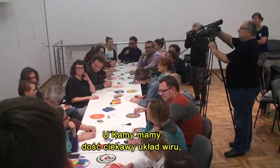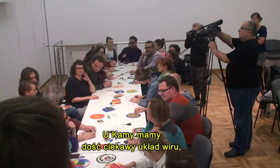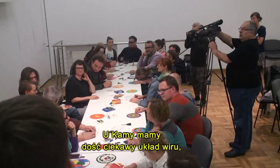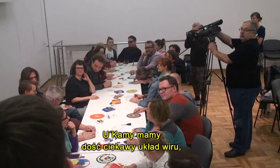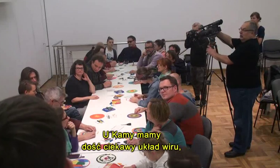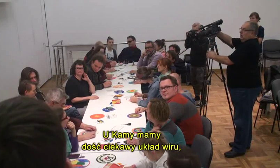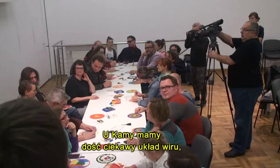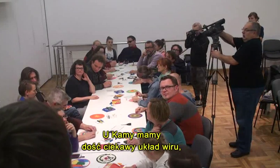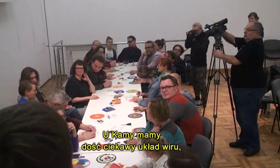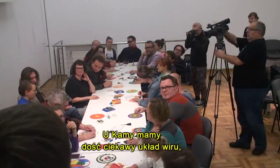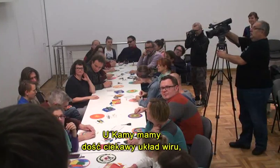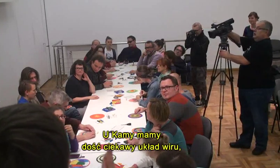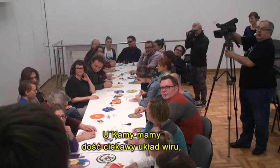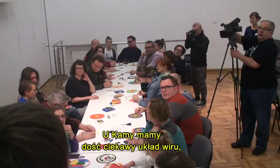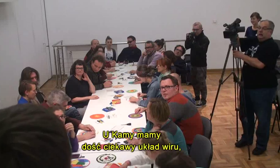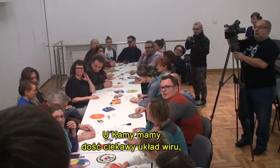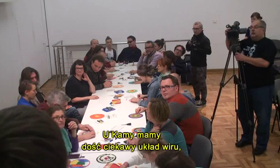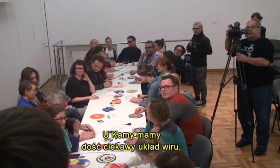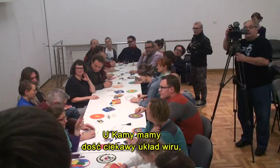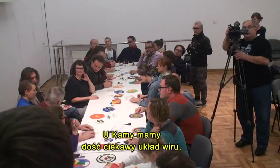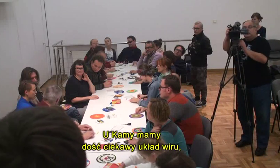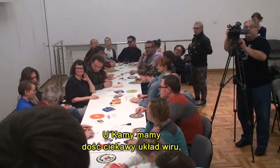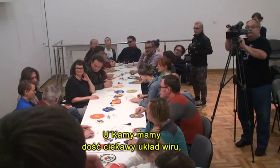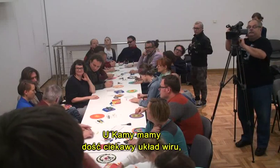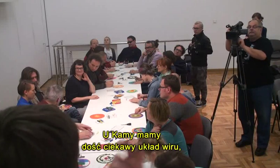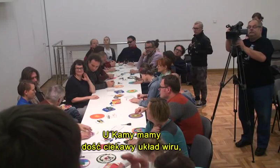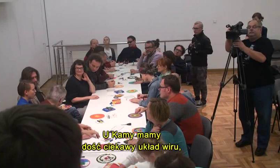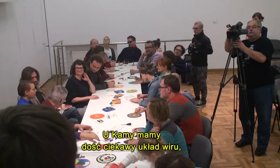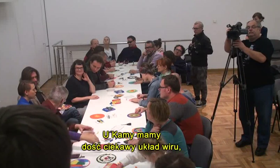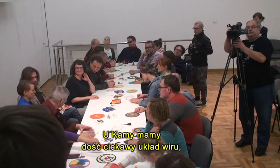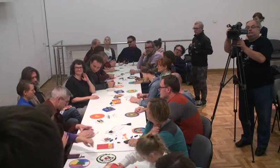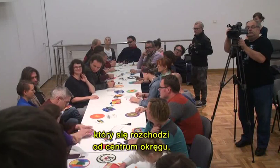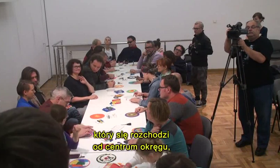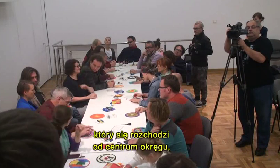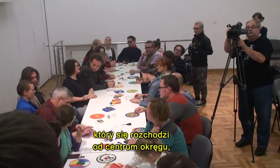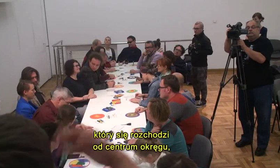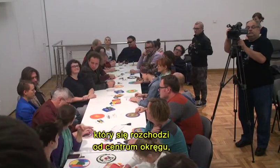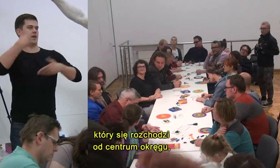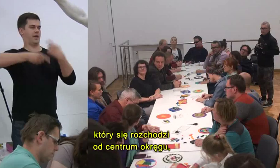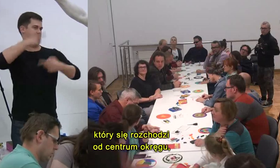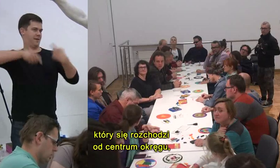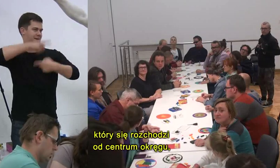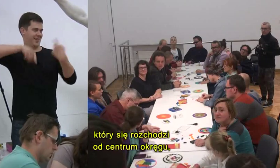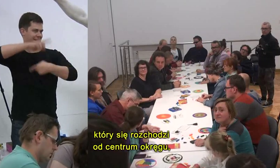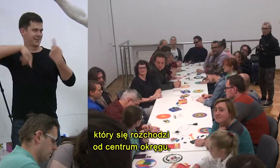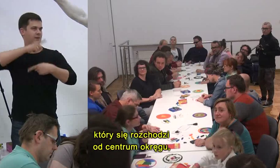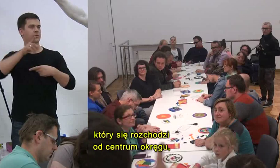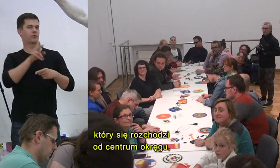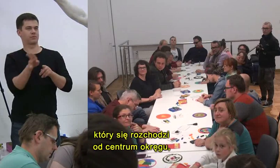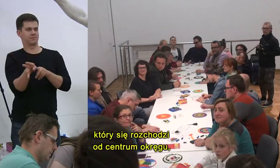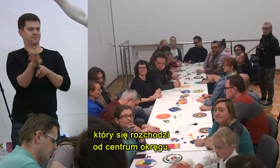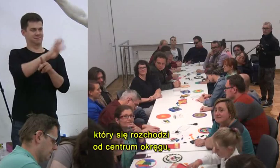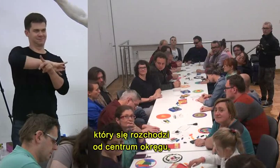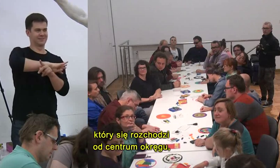łukami mamy taki dość ciekawy układ, takiego wiru, który się rozchodzi